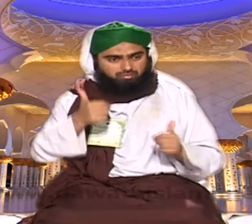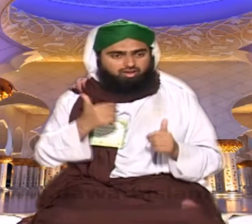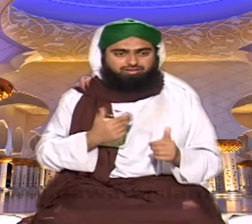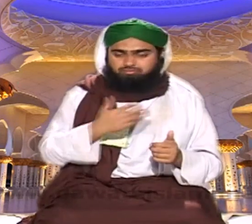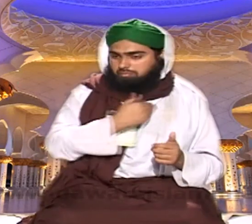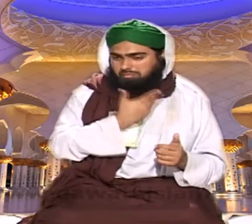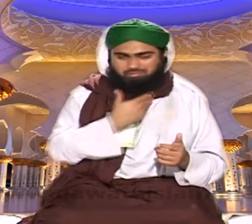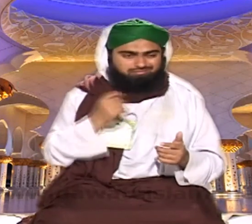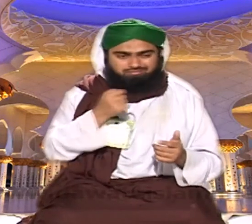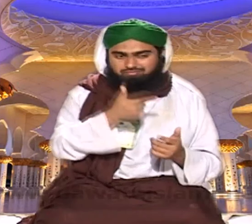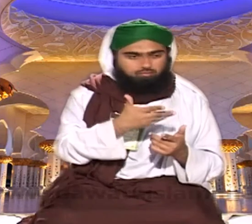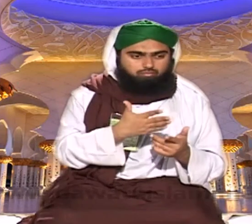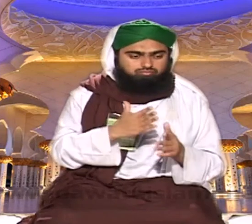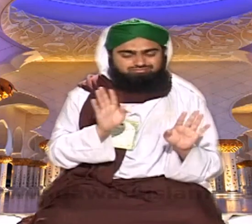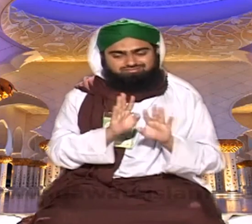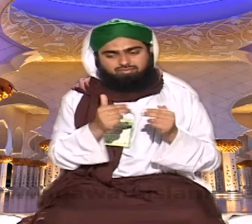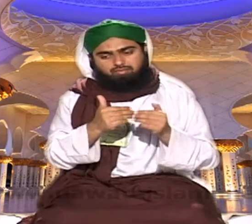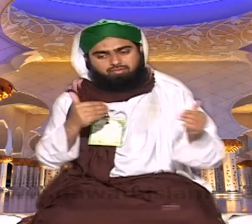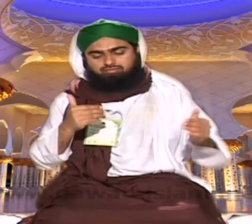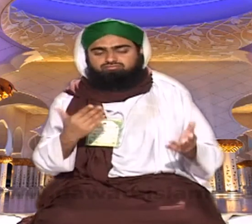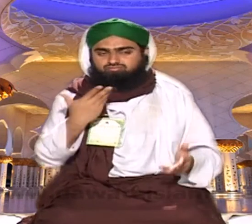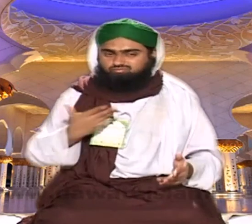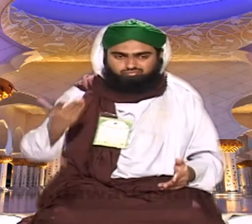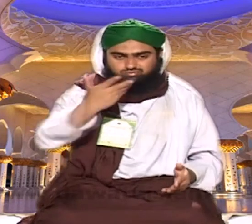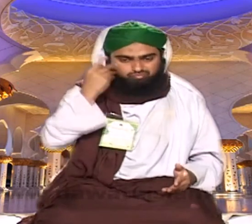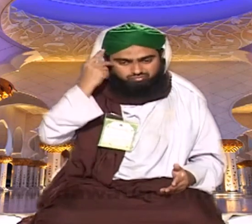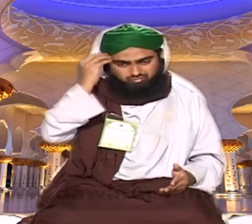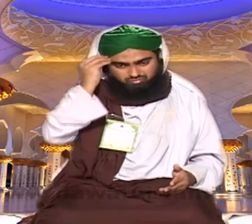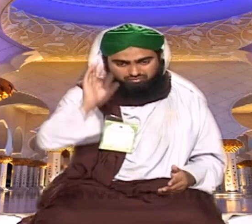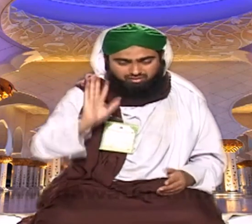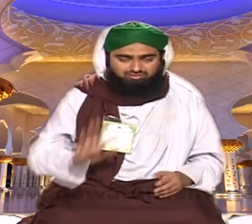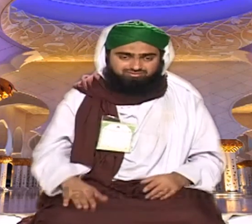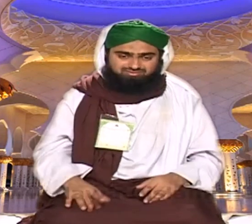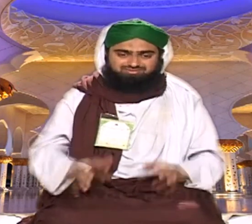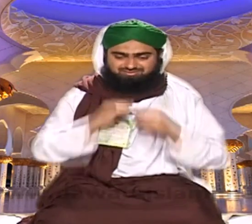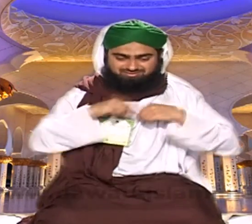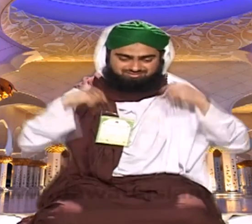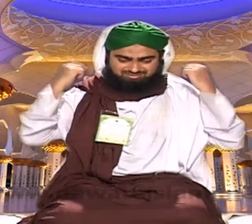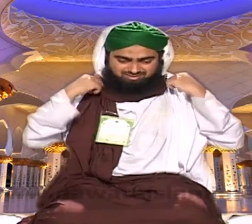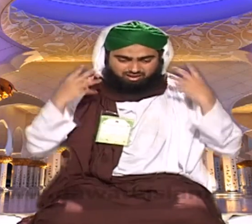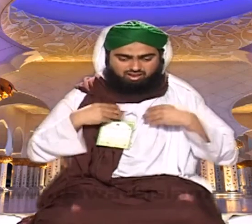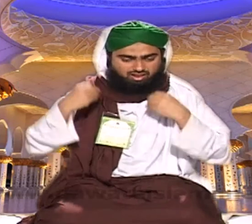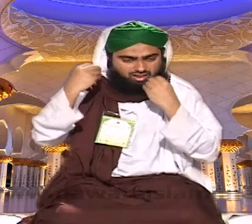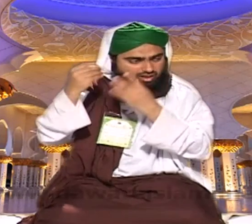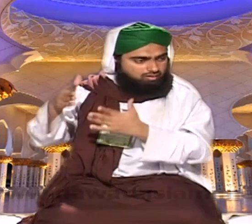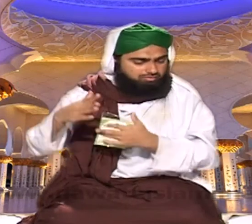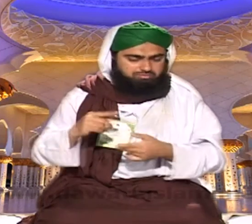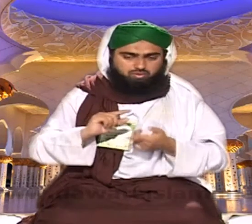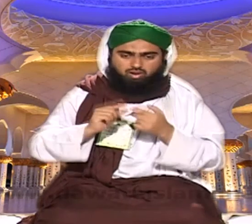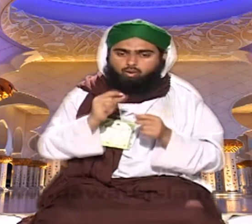اچھا نہیں کہے یا آپ کو بھی تجربہ تو یہ لاکہ اتنا پہنے اس میں آیت القرصی وغیرہ بھی